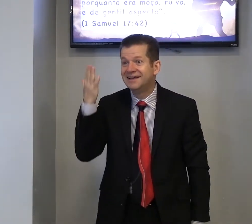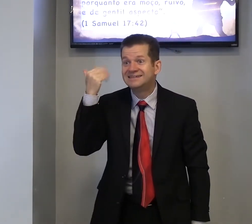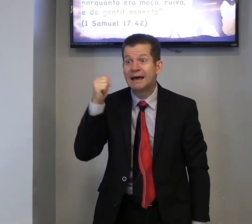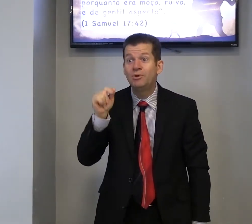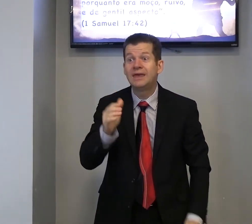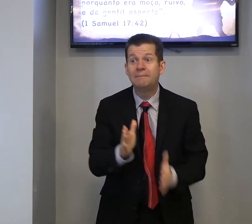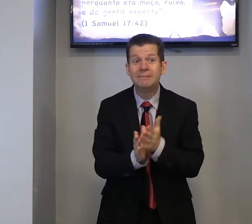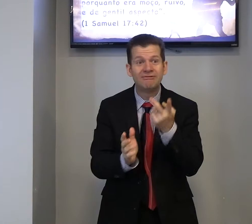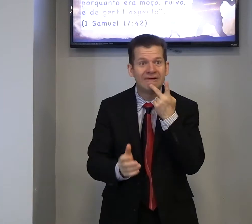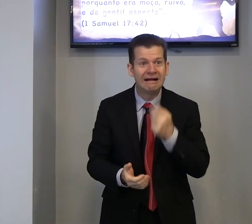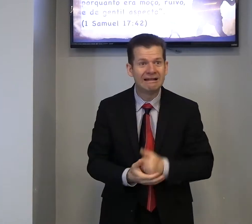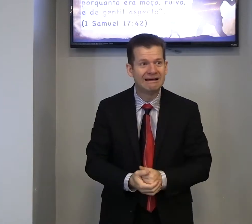Sabe o que a Bíblia fala?